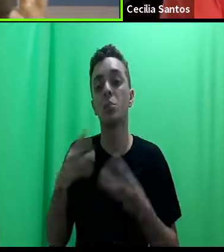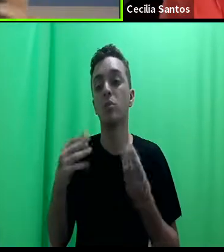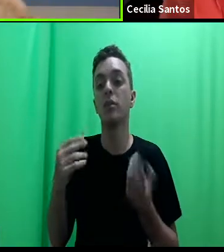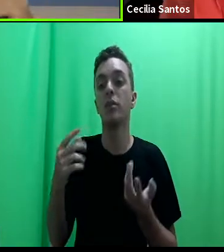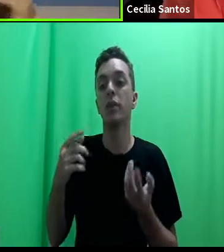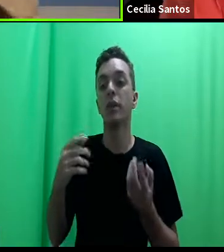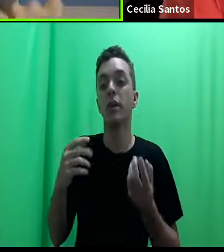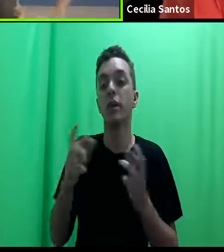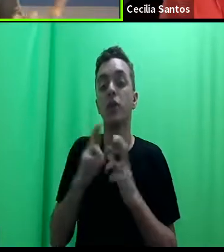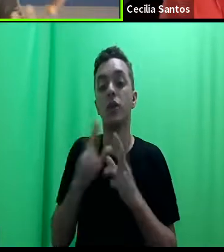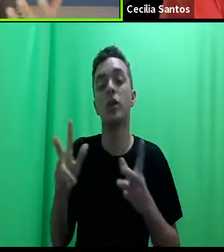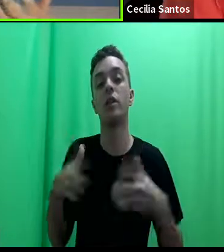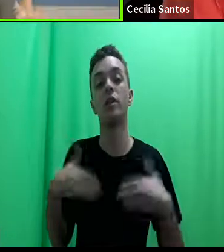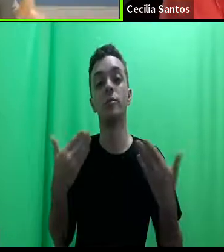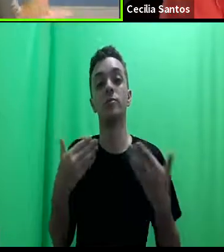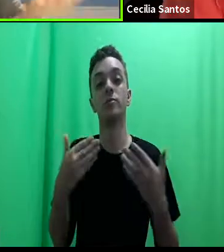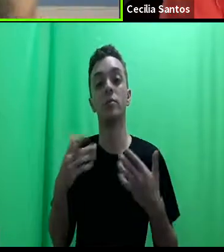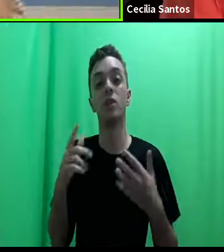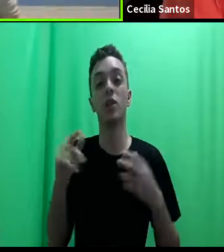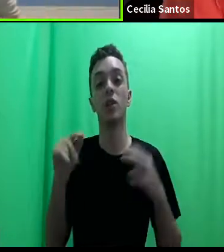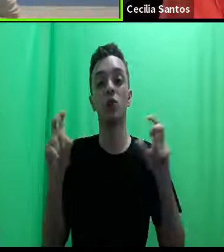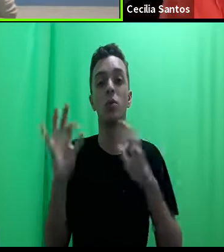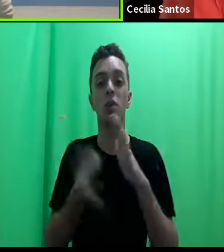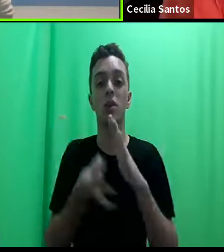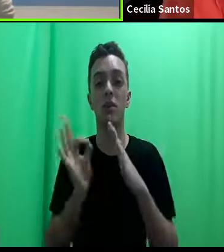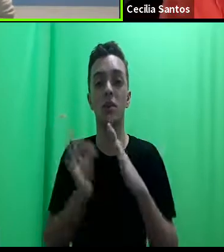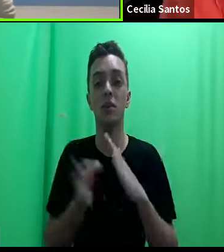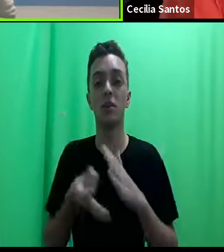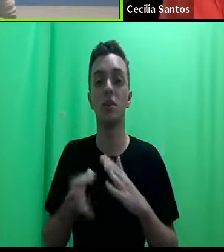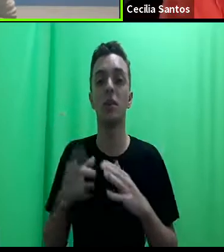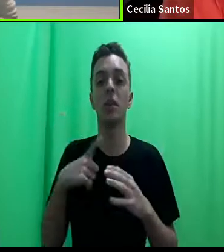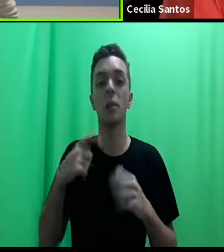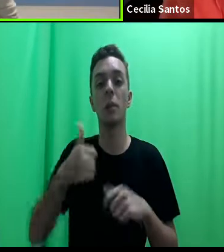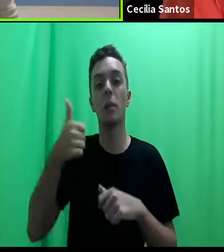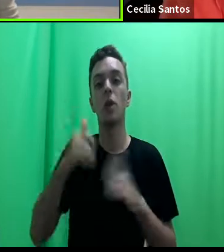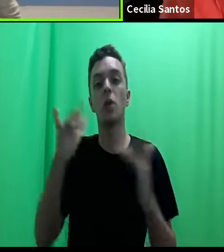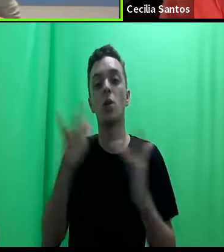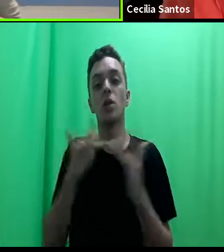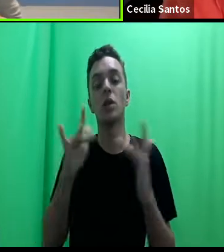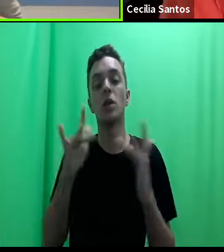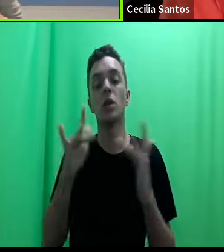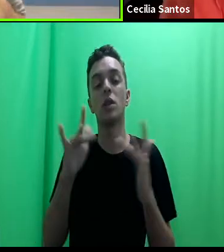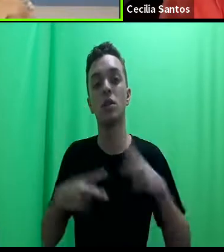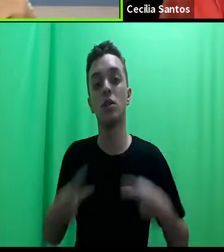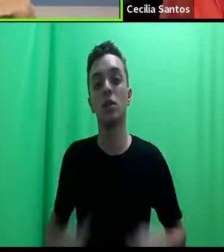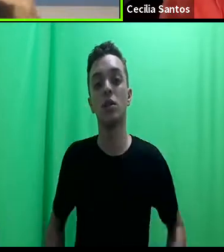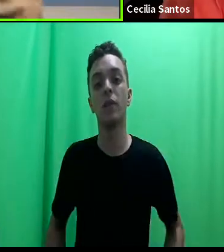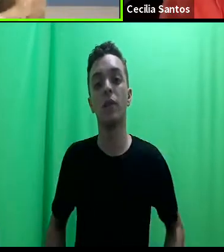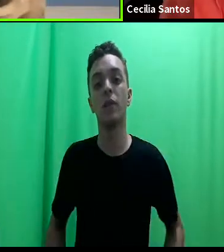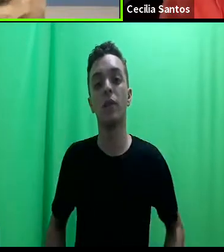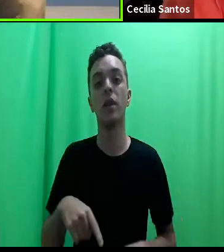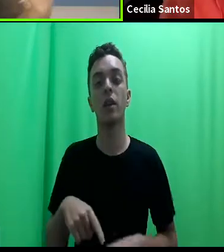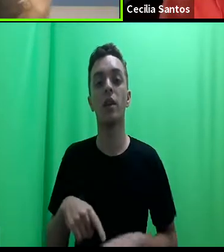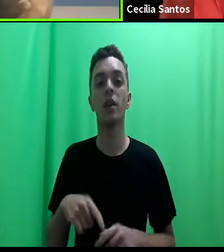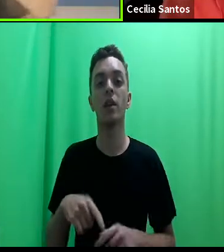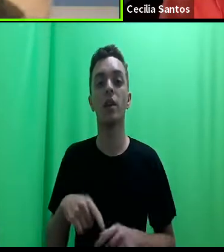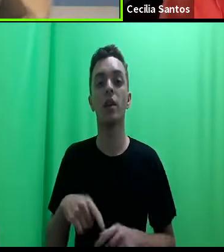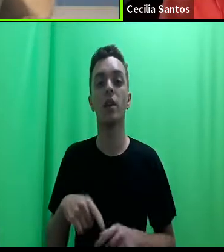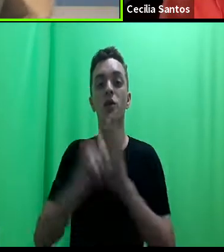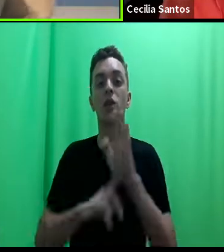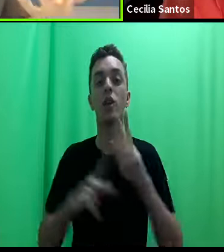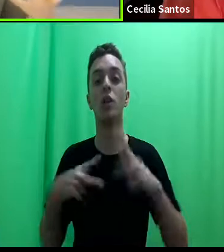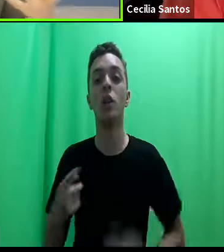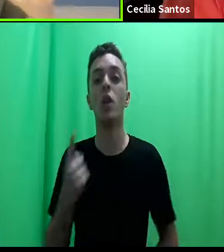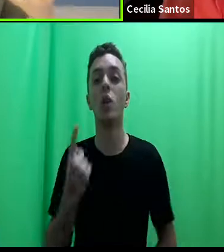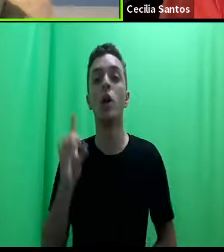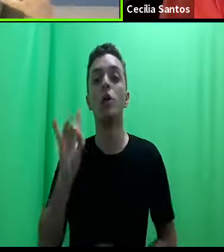alunos que estão nas clínicas ou nos alunos que estão tendo o primeiro contato com direitos humanos, que é essa ideia de que o direito não é o único